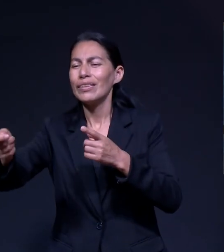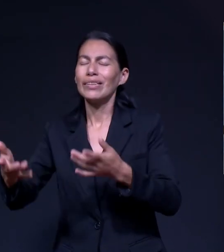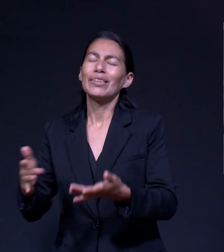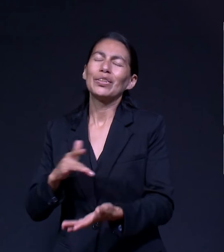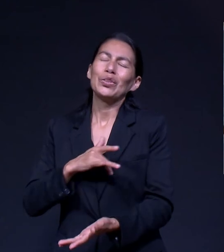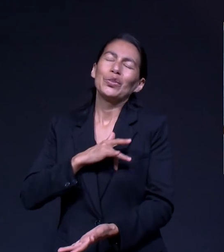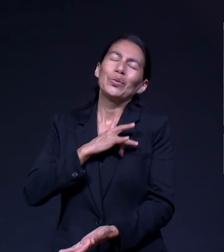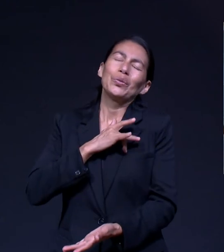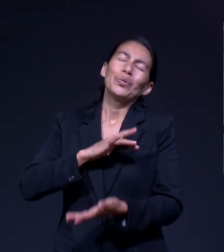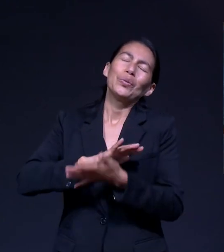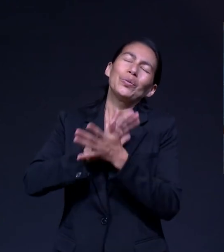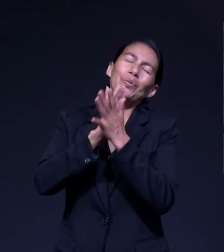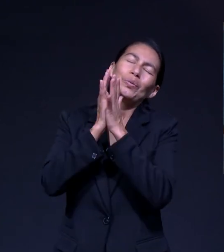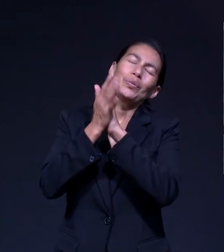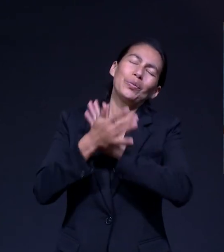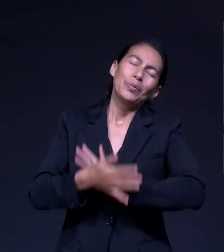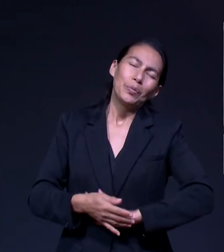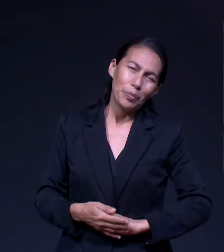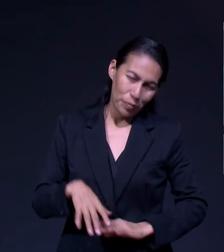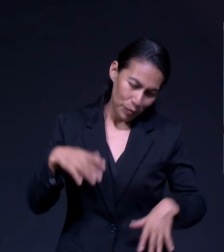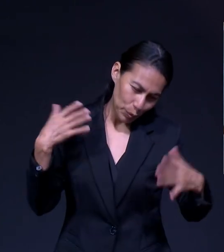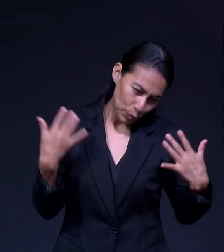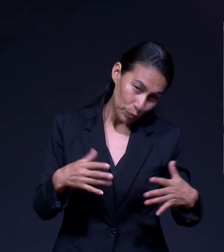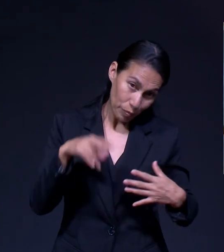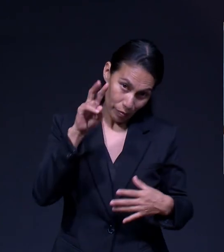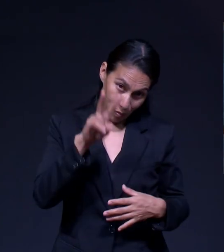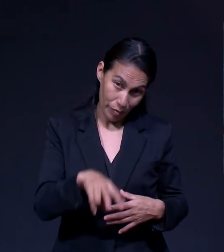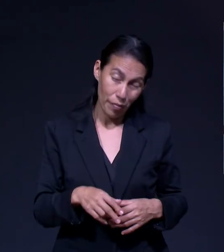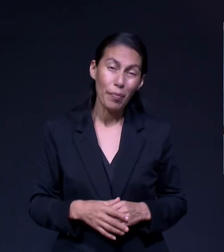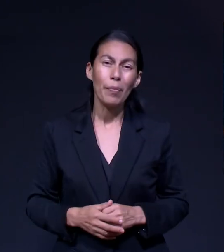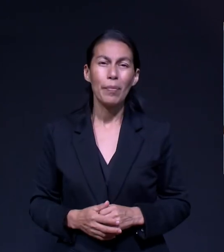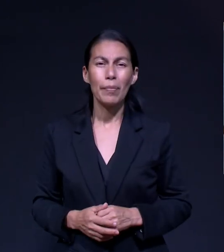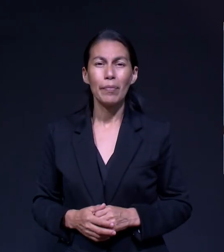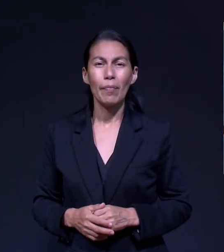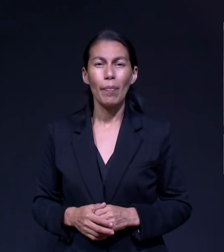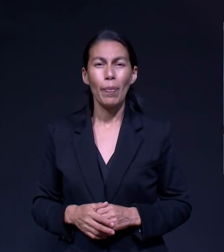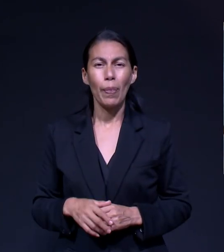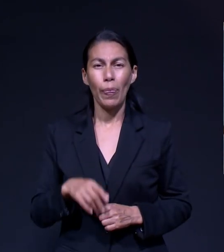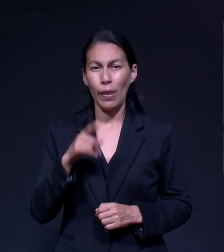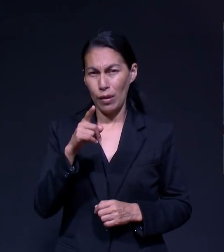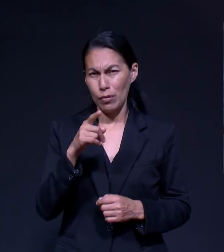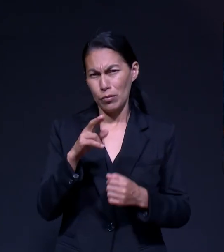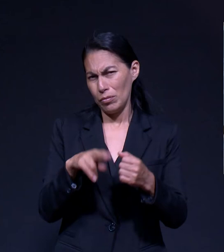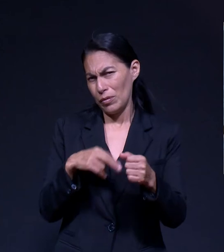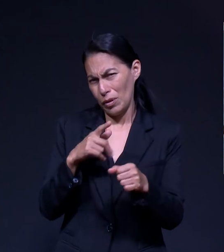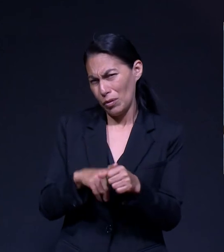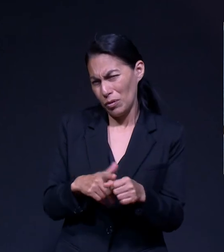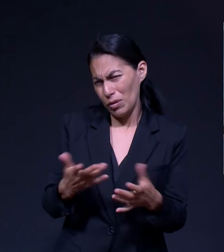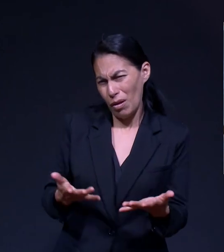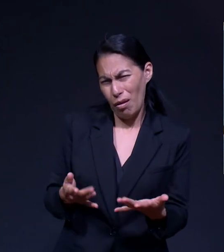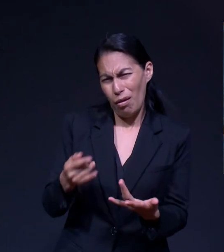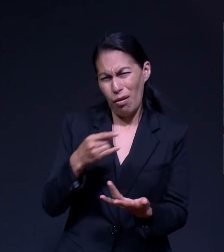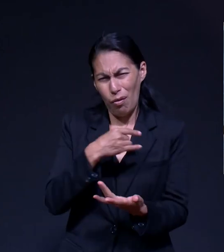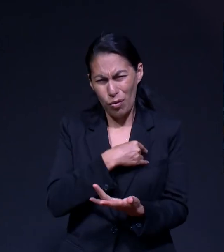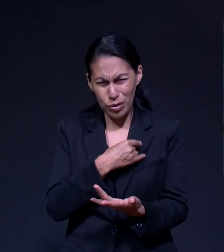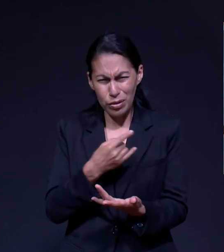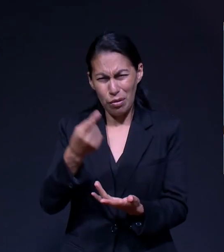Sentido Trascendente Más Allá De Tu Propia De Tu Propia Naturaleza Egoísta O